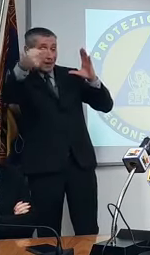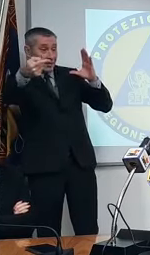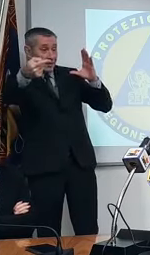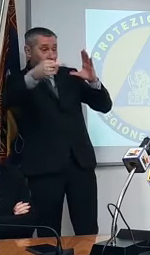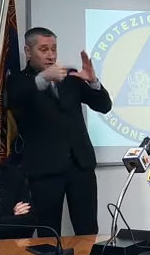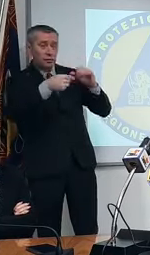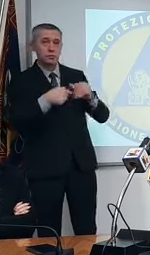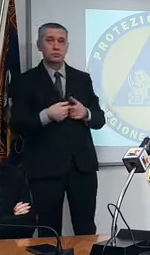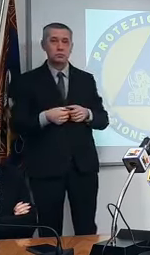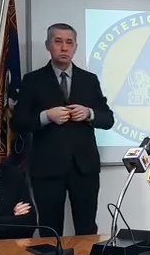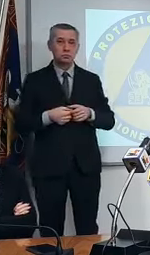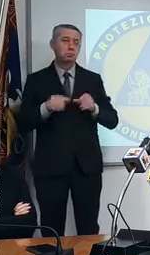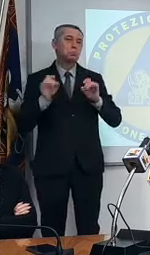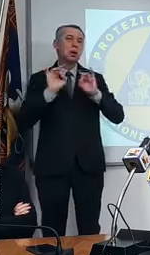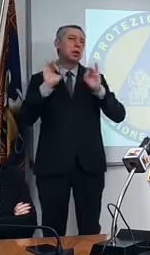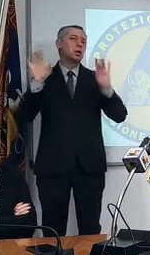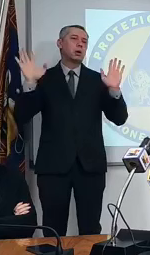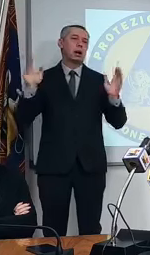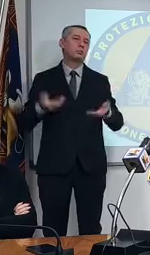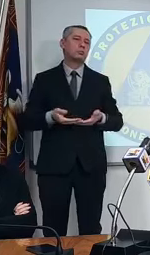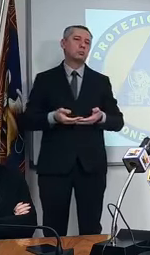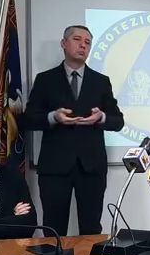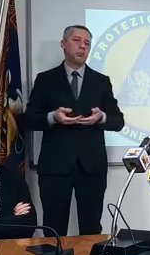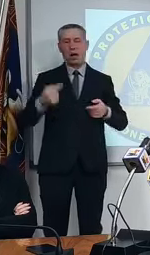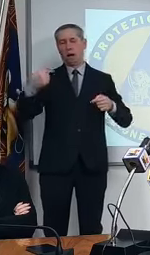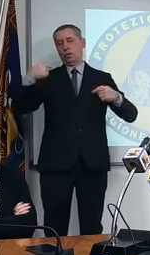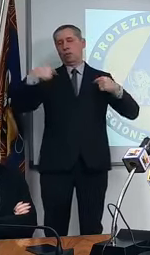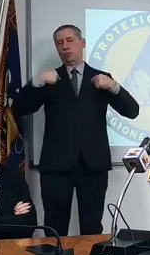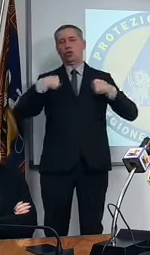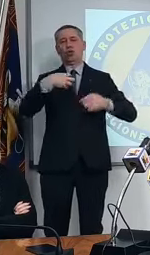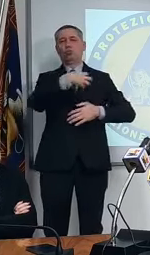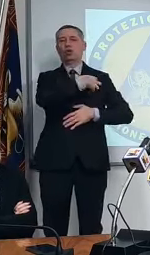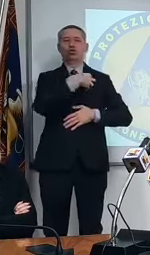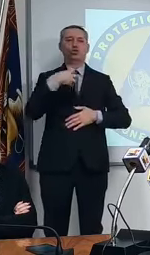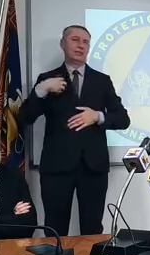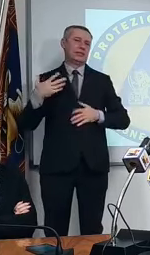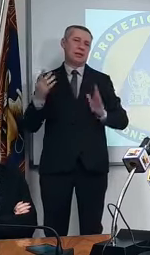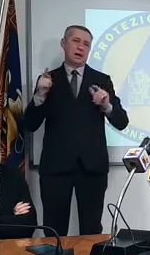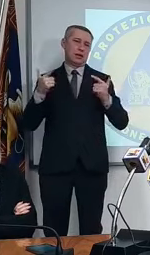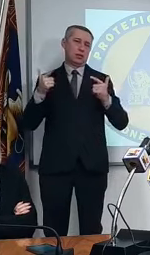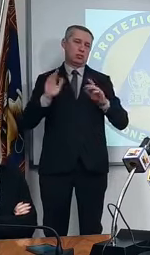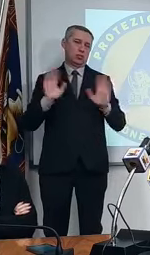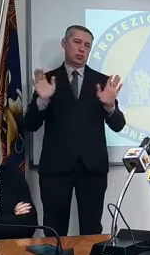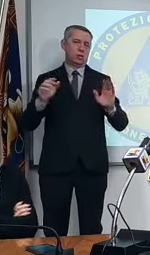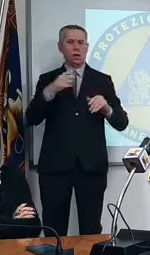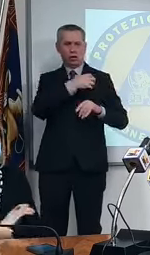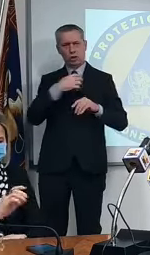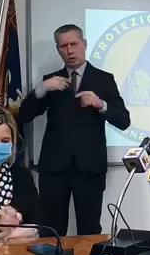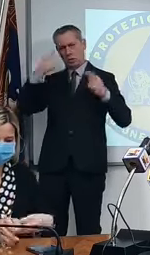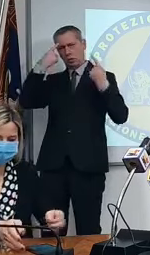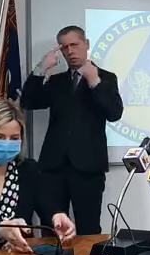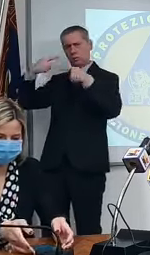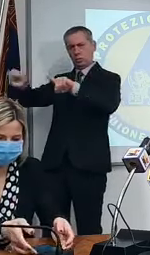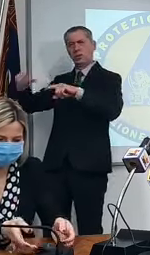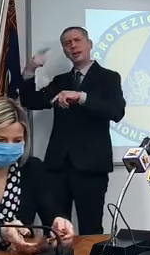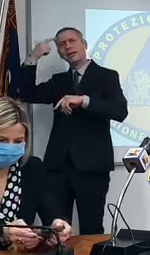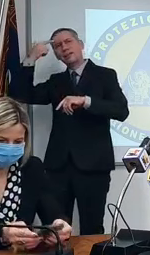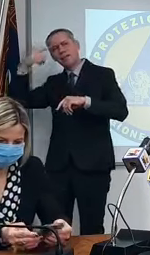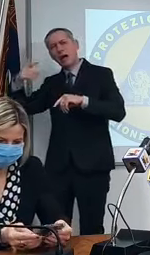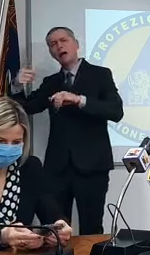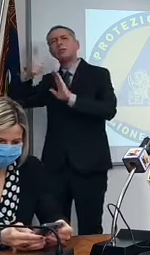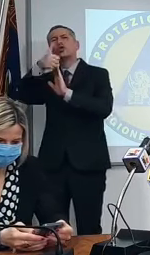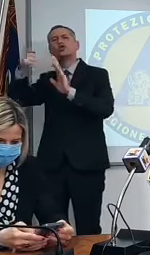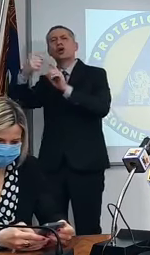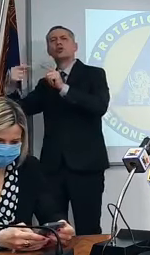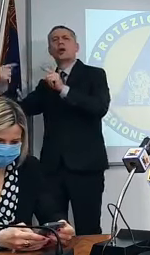libera io me le immagino io non sono uno scienziato gli scienziati sanno sempre tutto quindi potranno dirci anche cosa accadrà fra cento